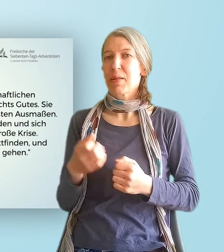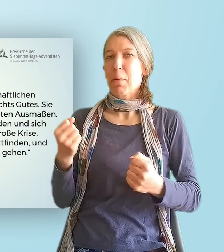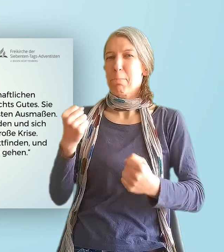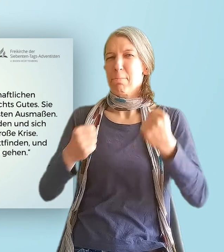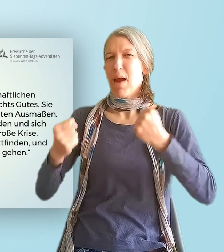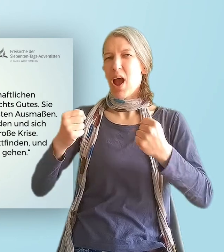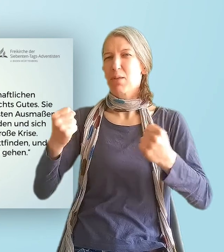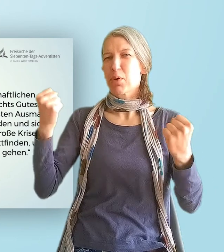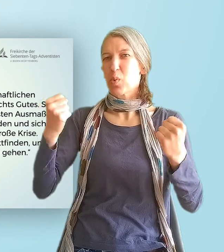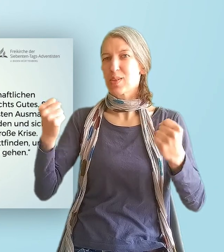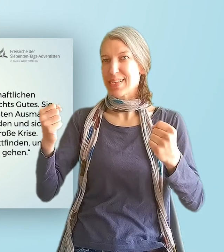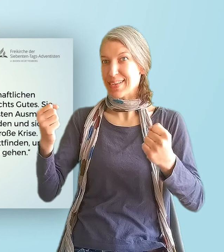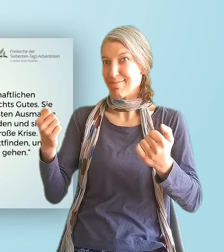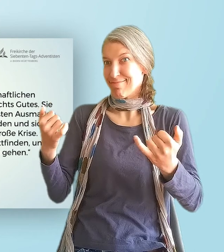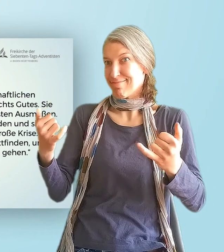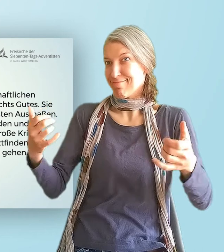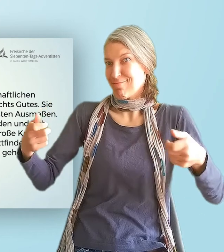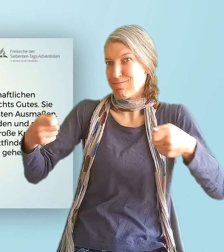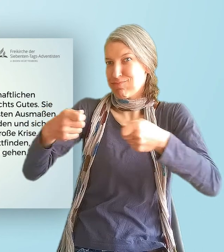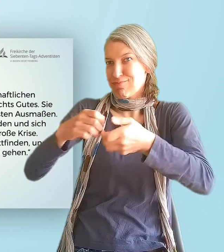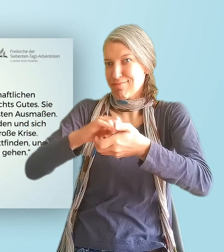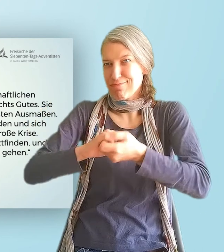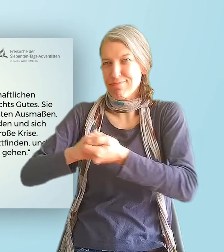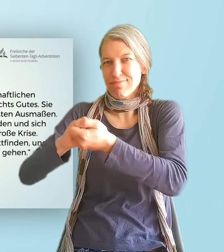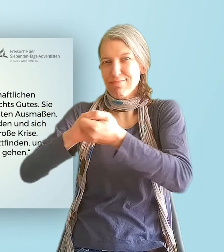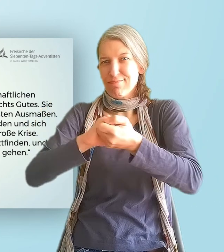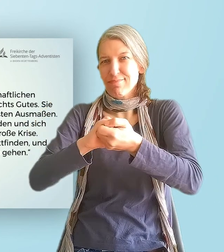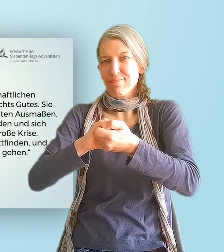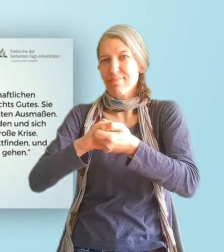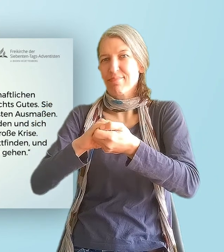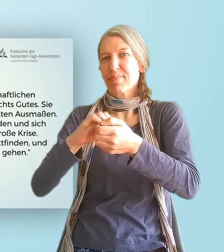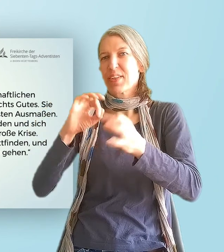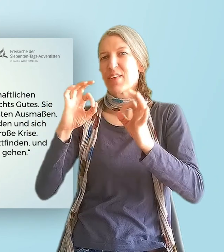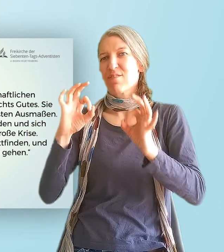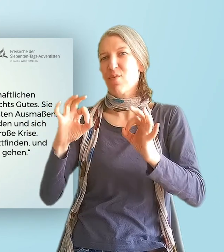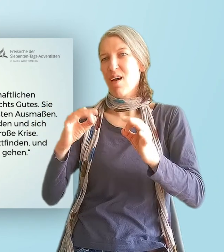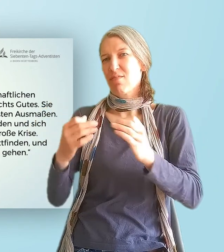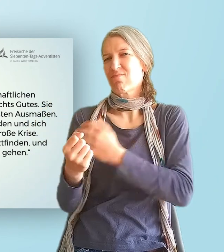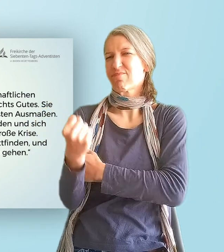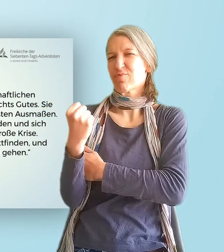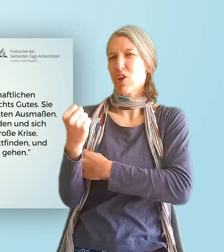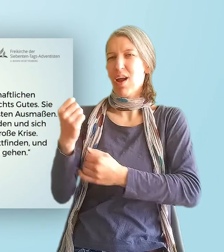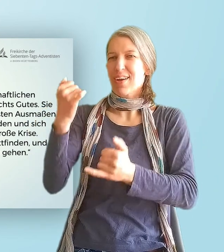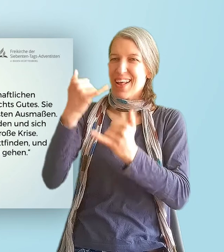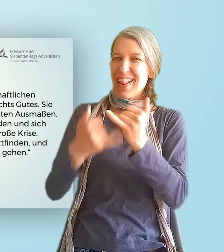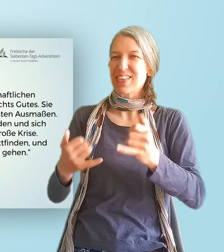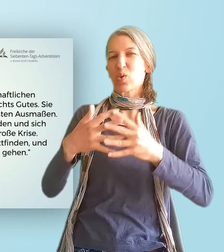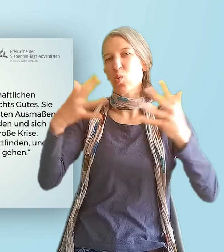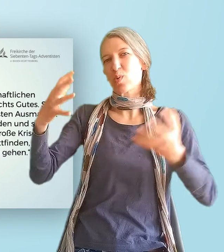zusammenzuschließen. Sie stärken sich für die letzte große Krise. Große Veränderungen werden bald in unserer Welt